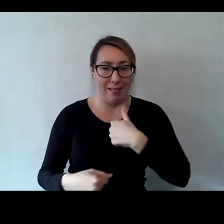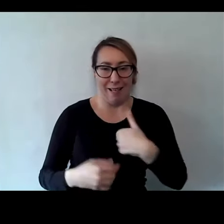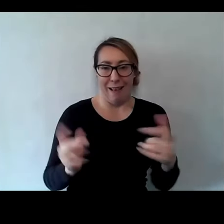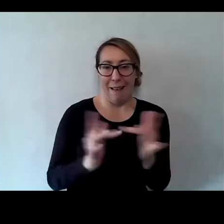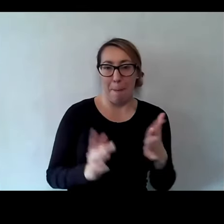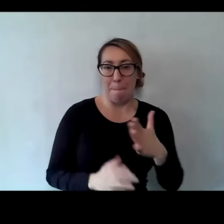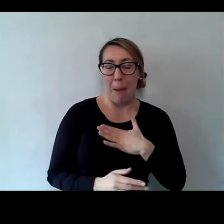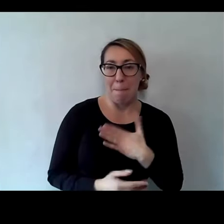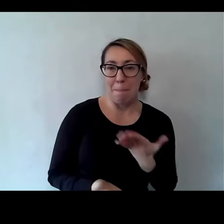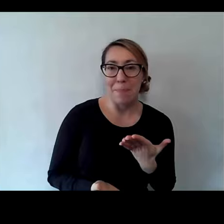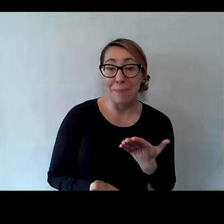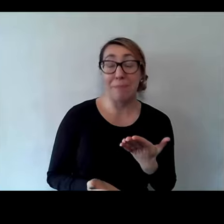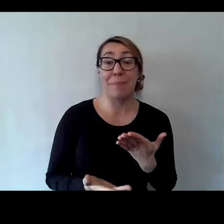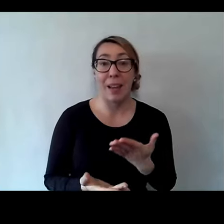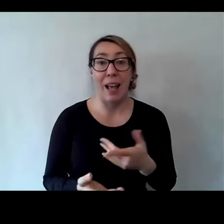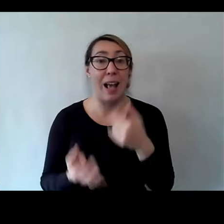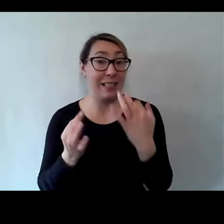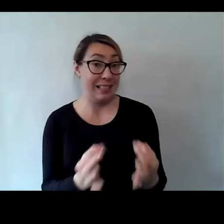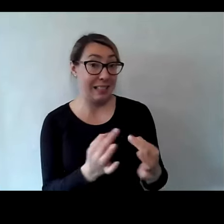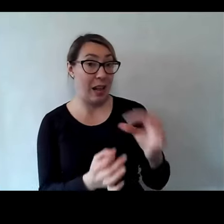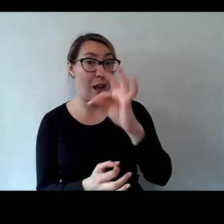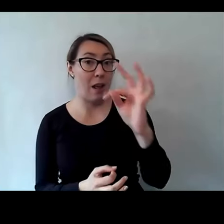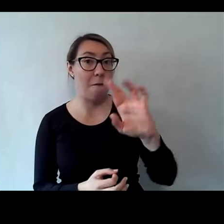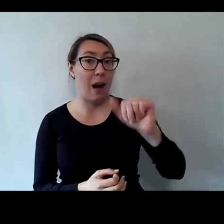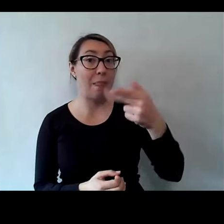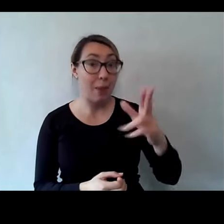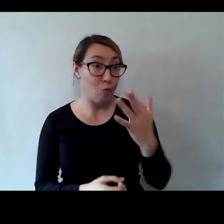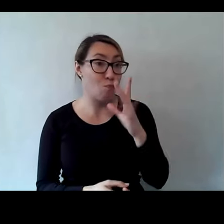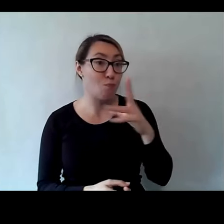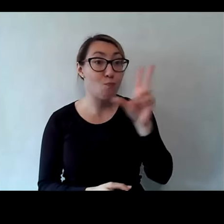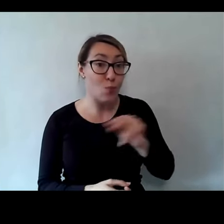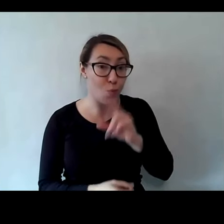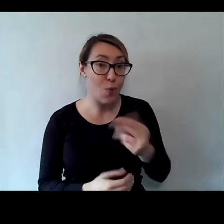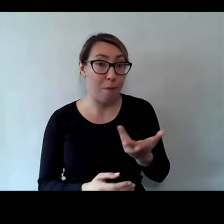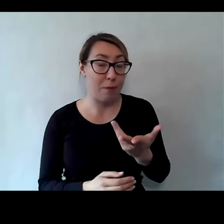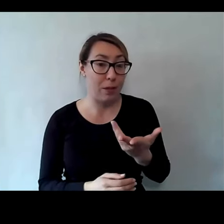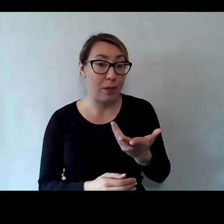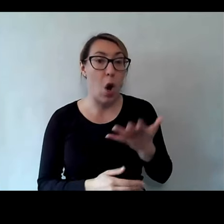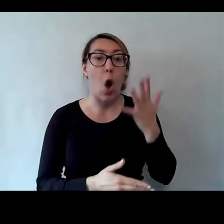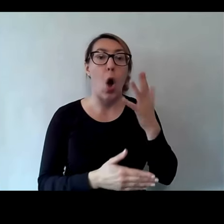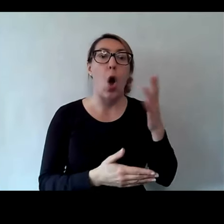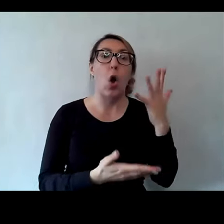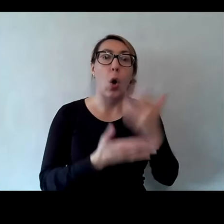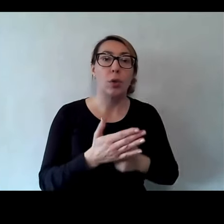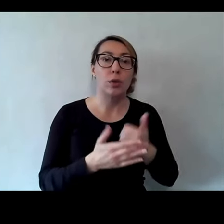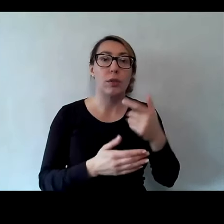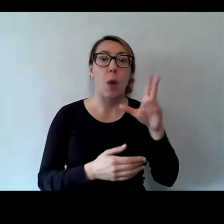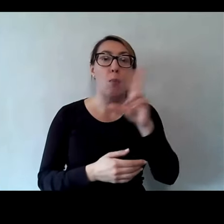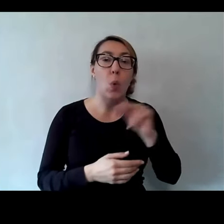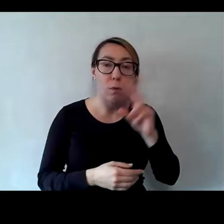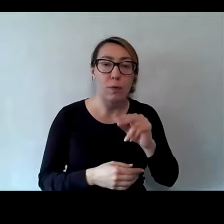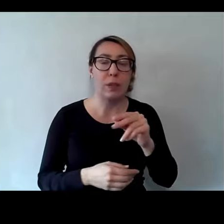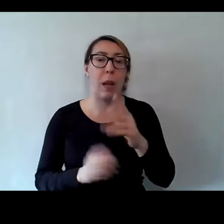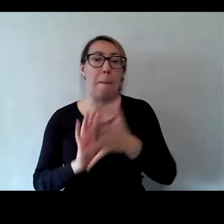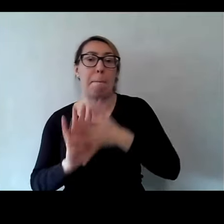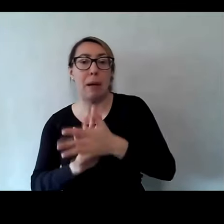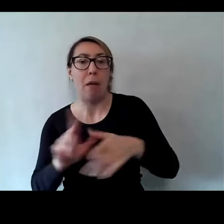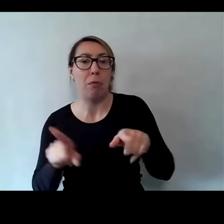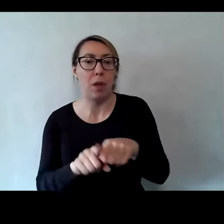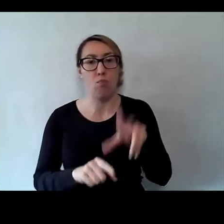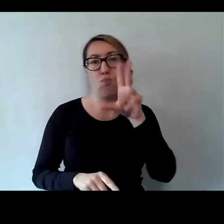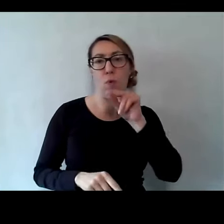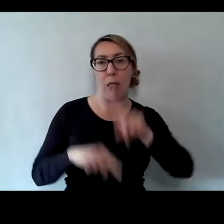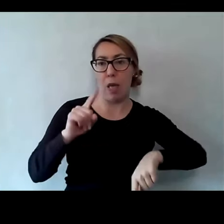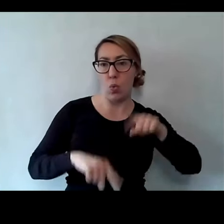I dzisiaj tak jak mówię, Franek mówi, korzysta z mówika, korzysta z migowego, ale też korzysta z mowy werbalnej.